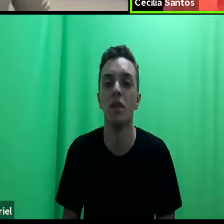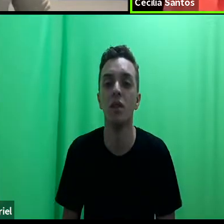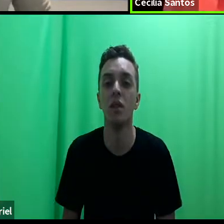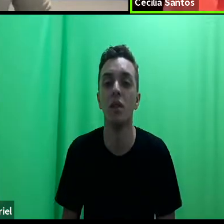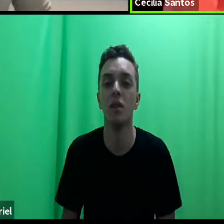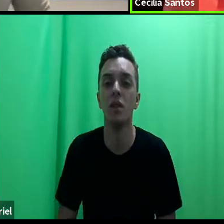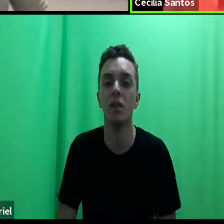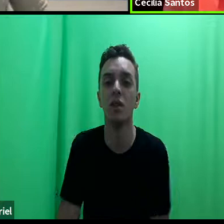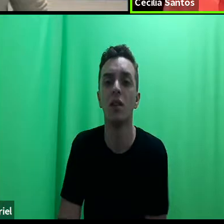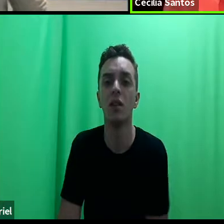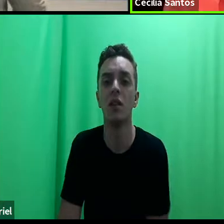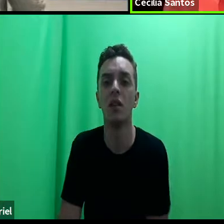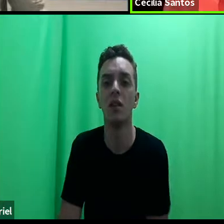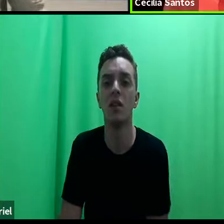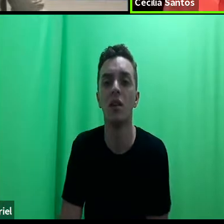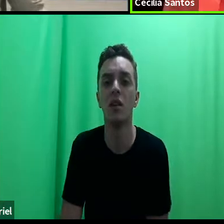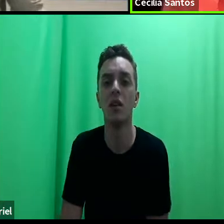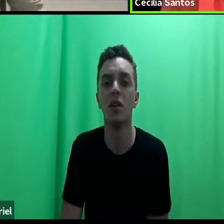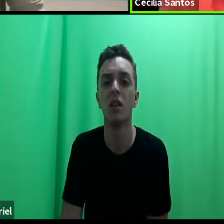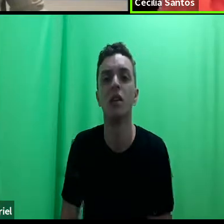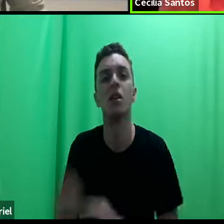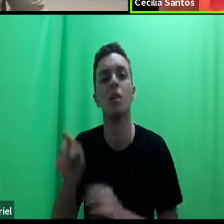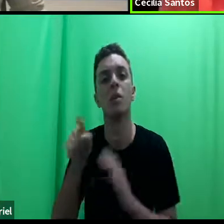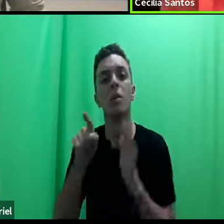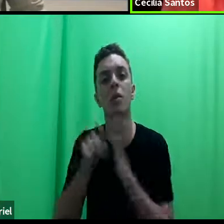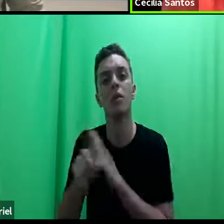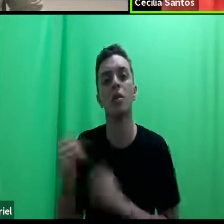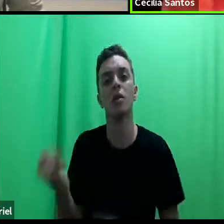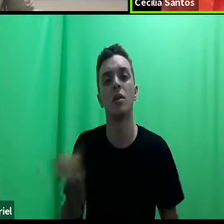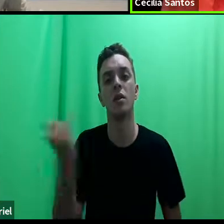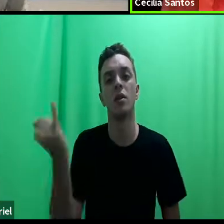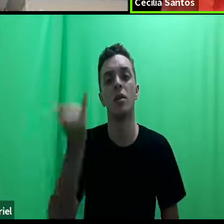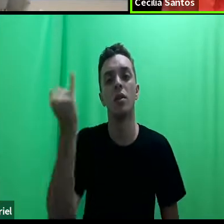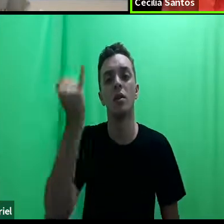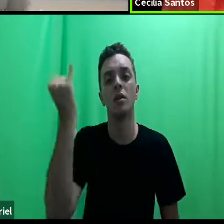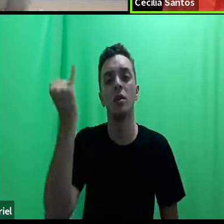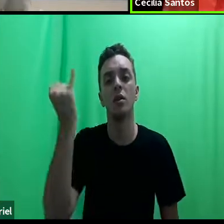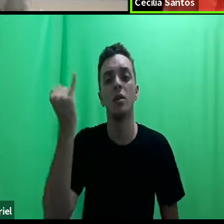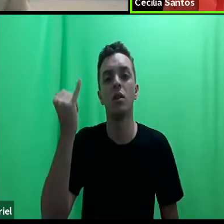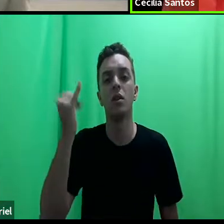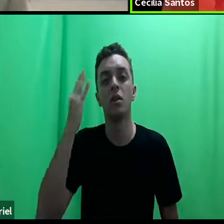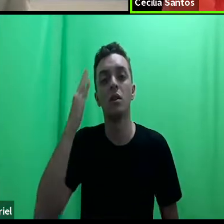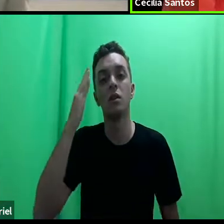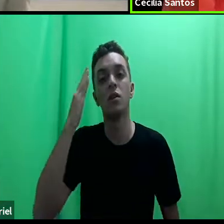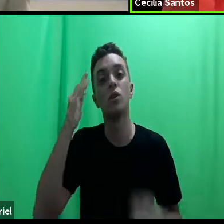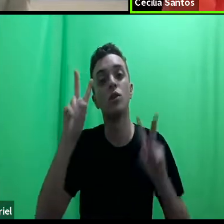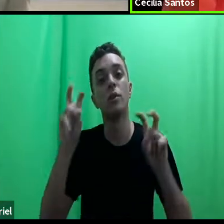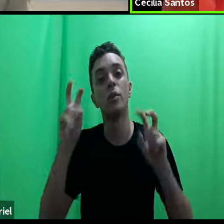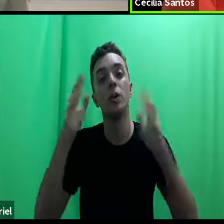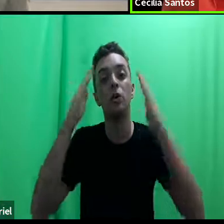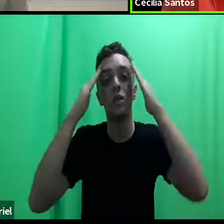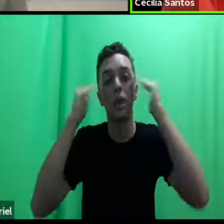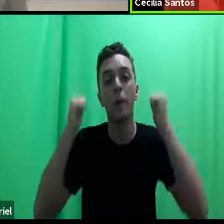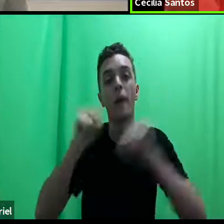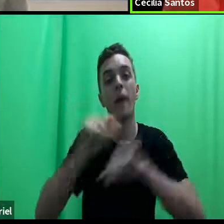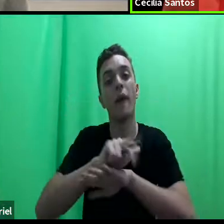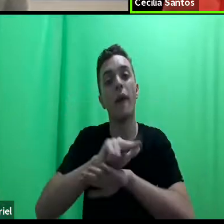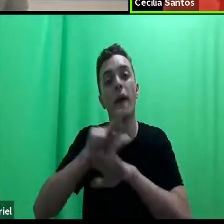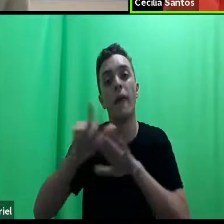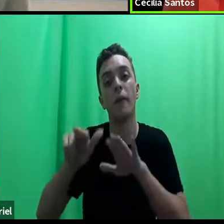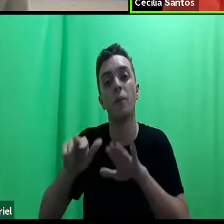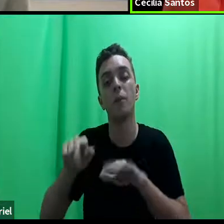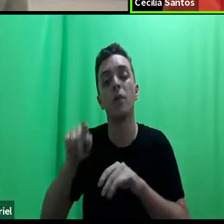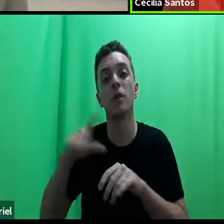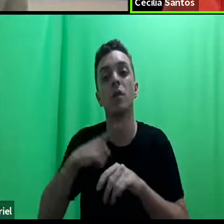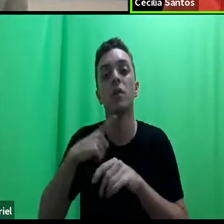Bem, essa pergunta é muito importante sobre os saberes. Isso tem a ver